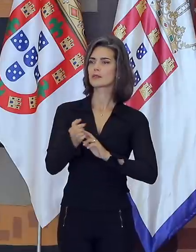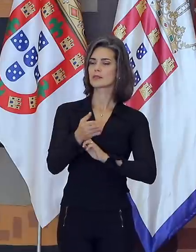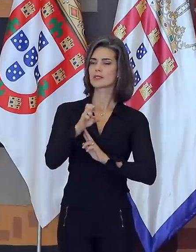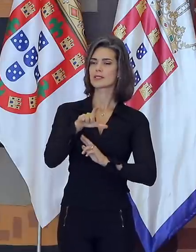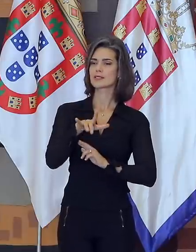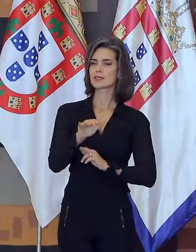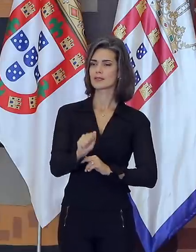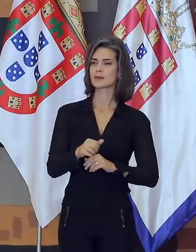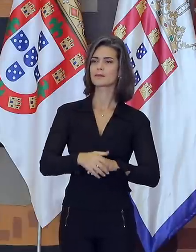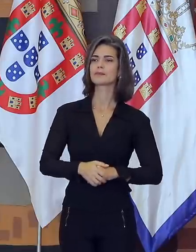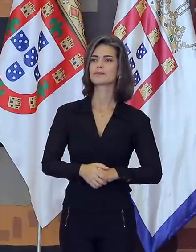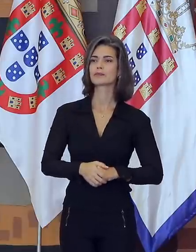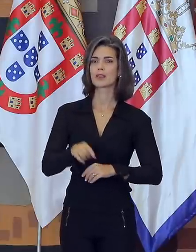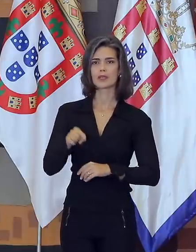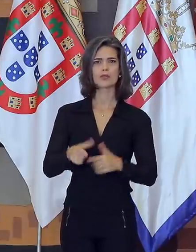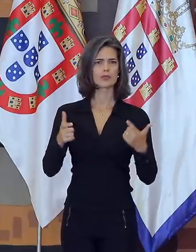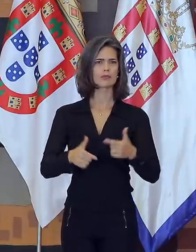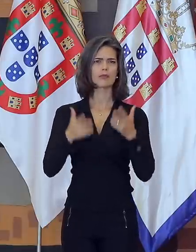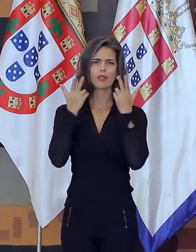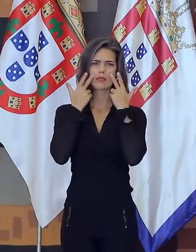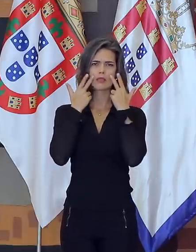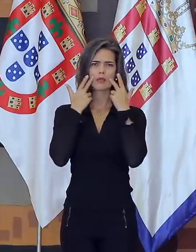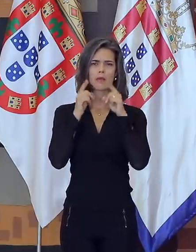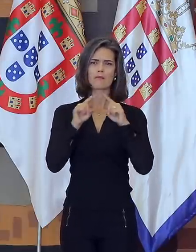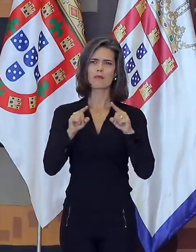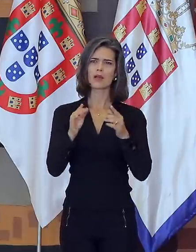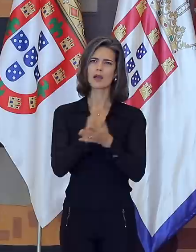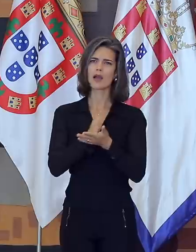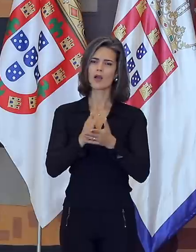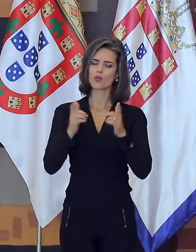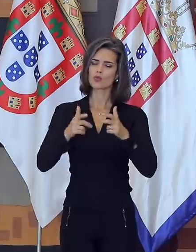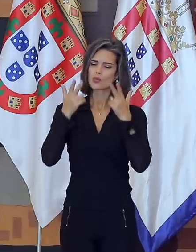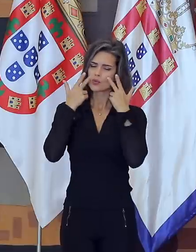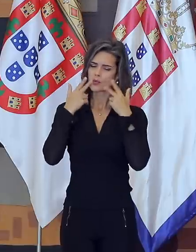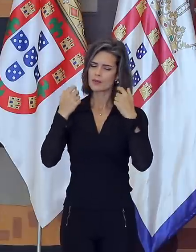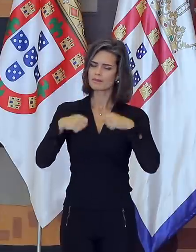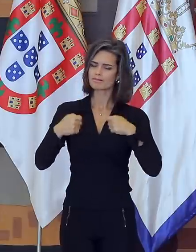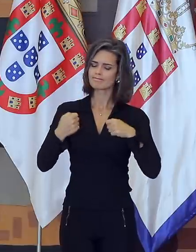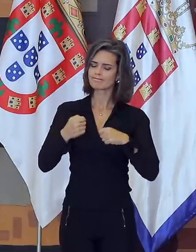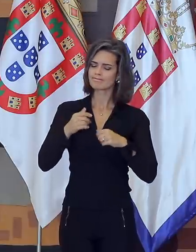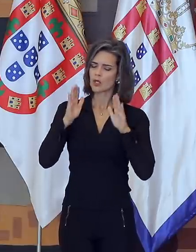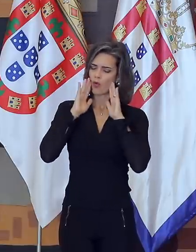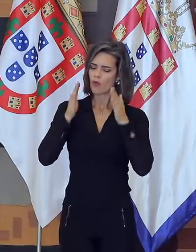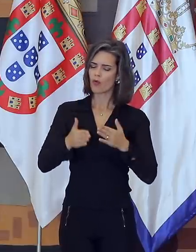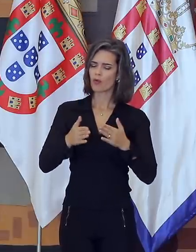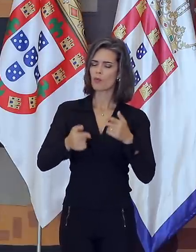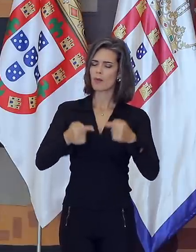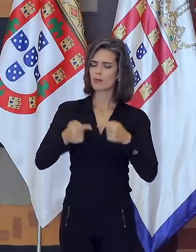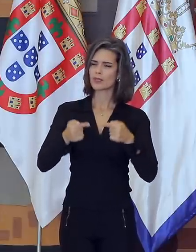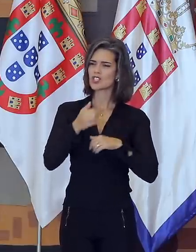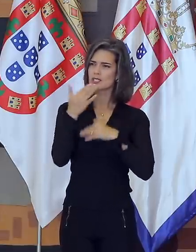Senhoras e senhores, este é um lugar comum, mas há lugares comuns a que cabe voltar. A política externa é uma política pública.